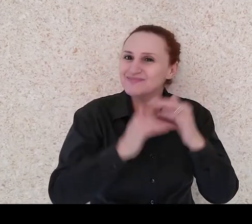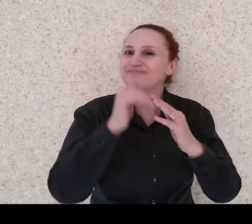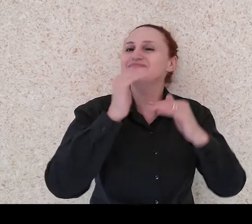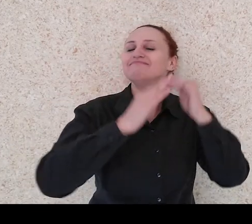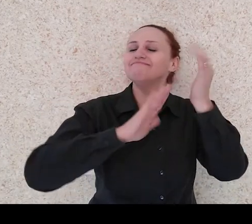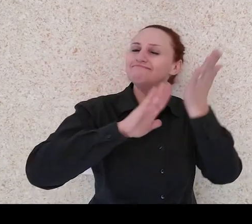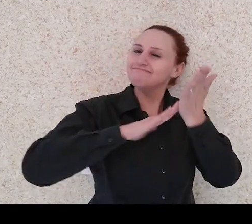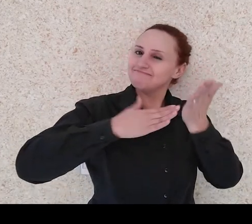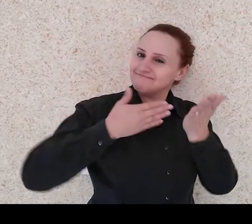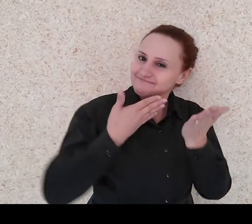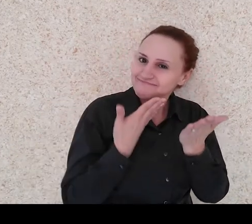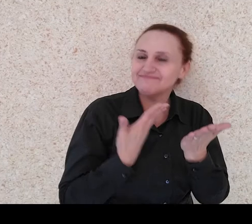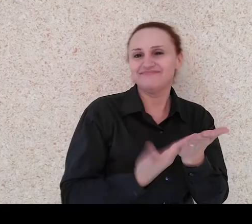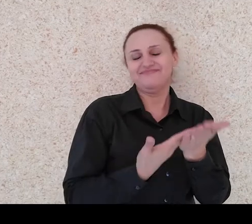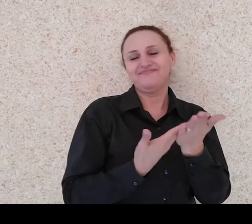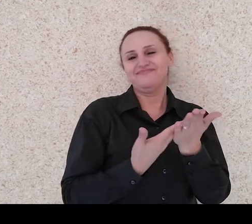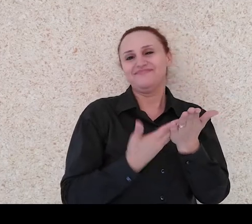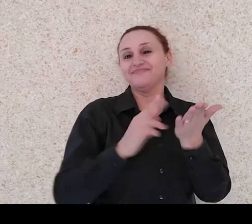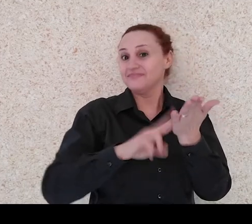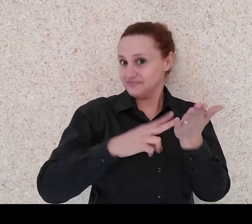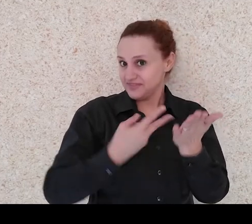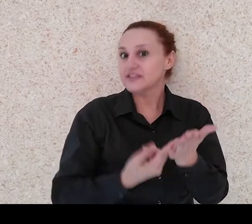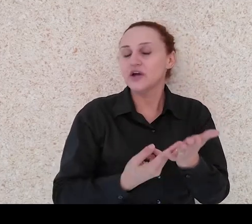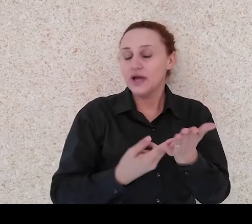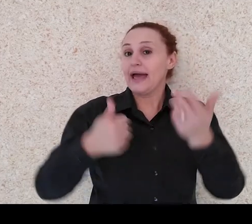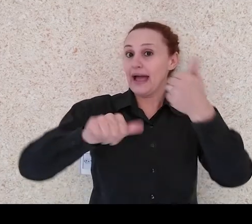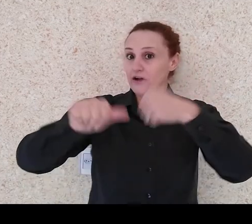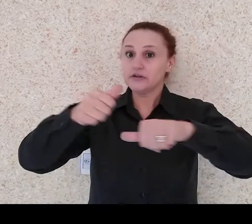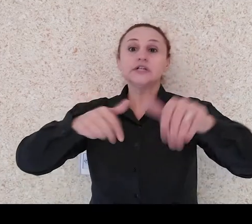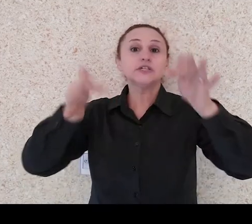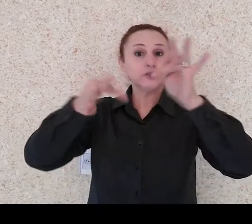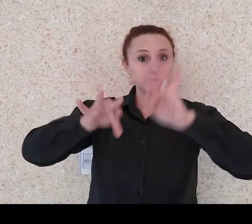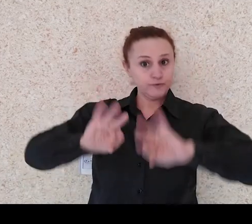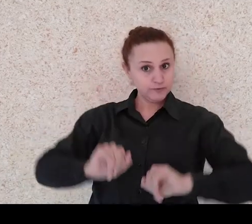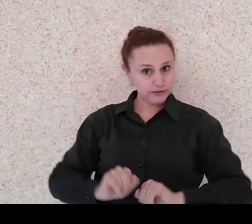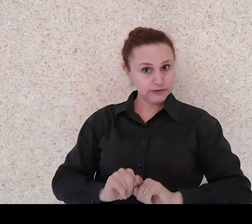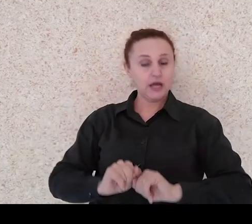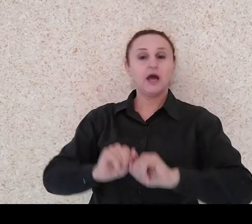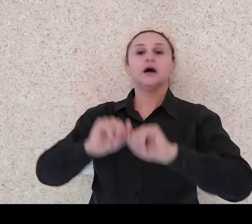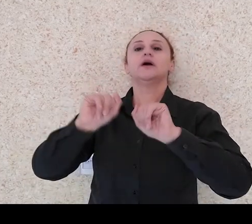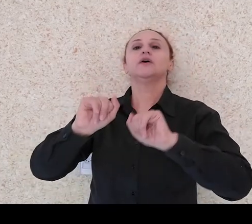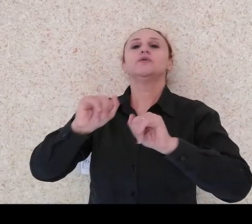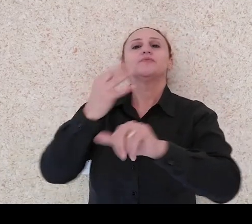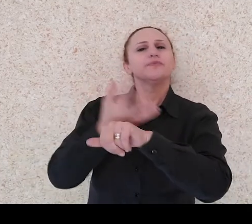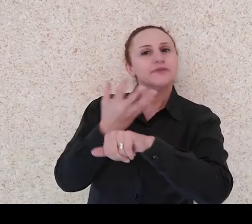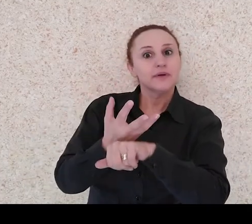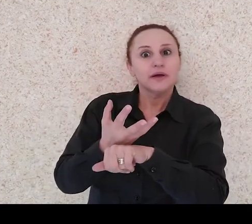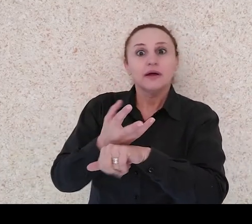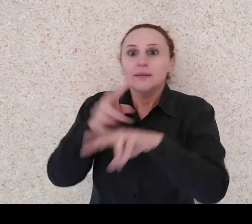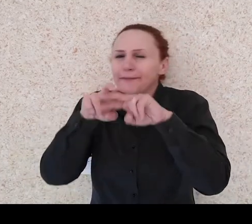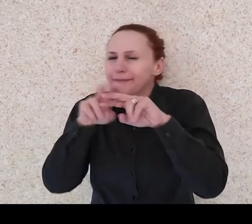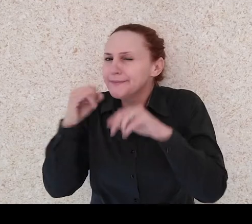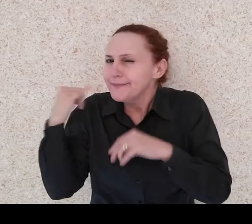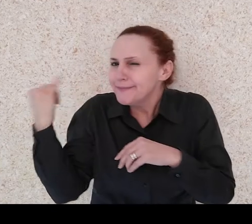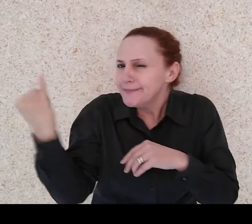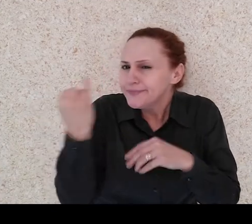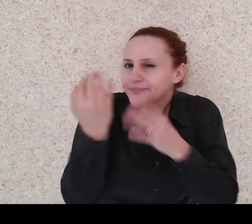esta será a avaliação final da disciplina. Por isso, é muito importante a participação de vocês nesta oficina.